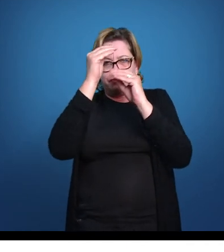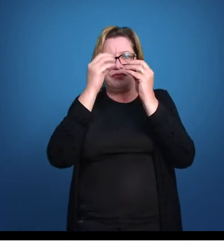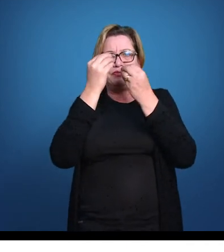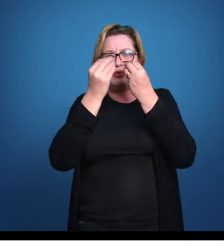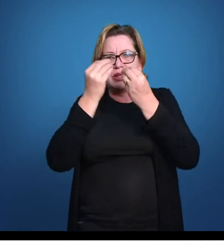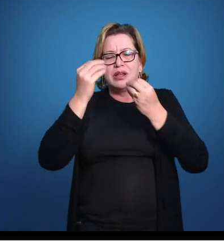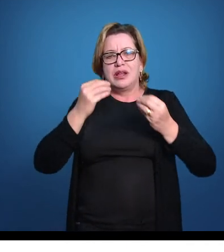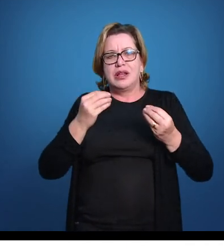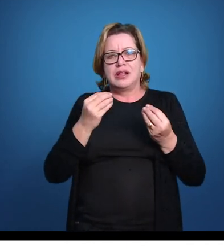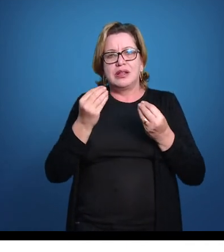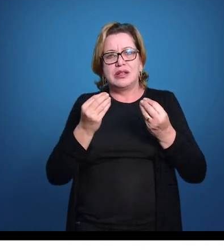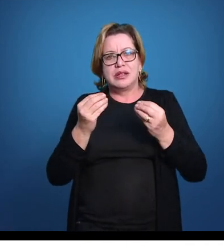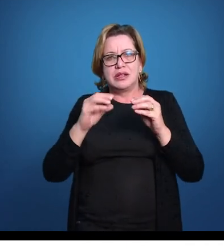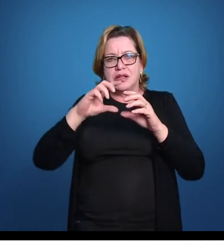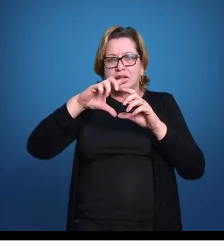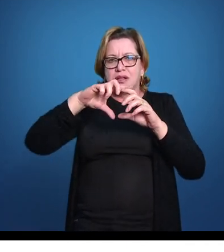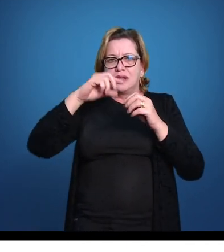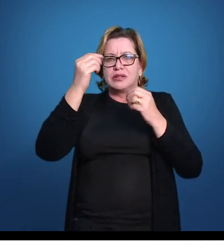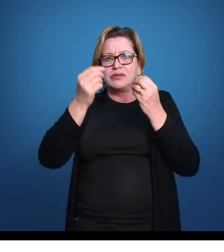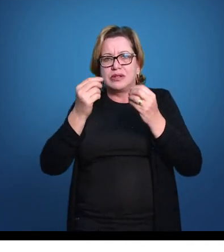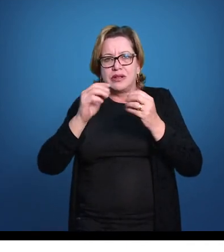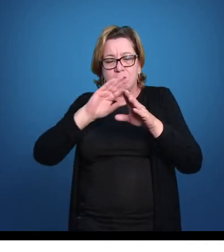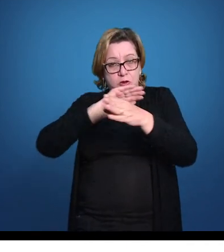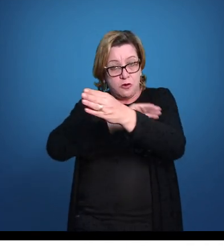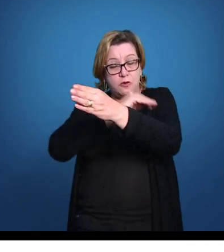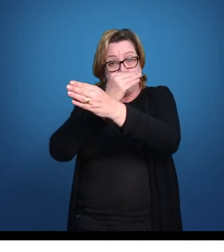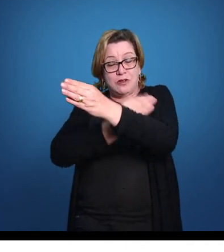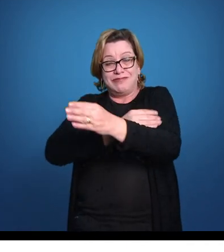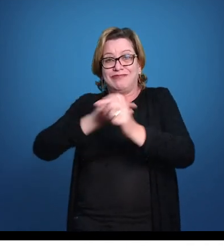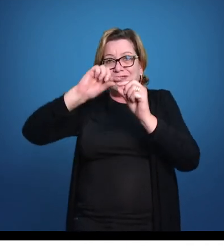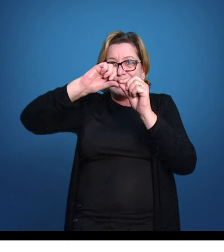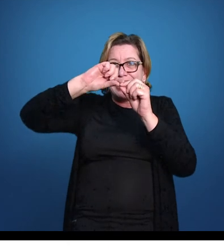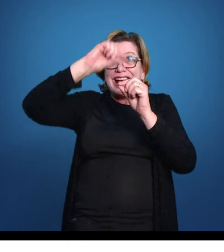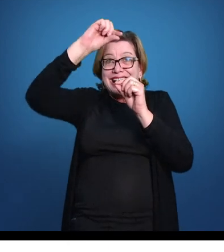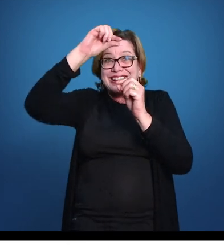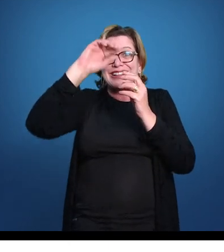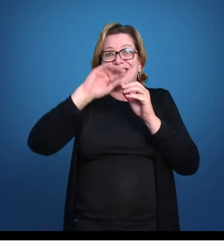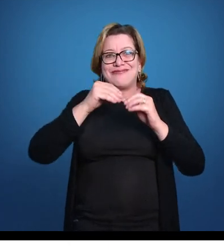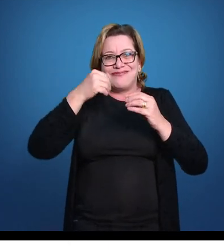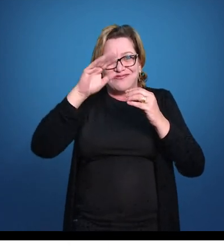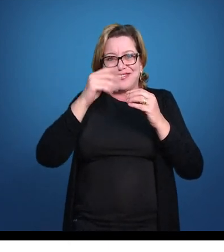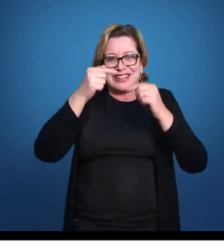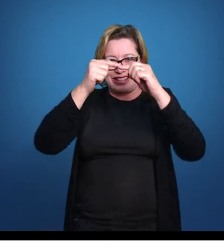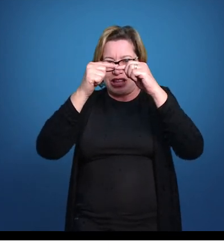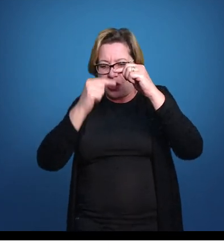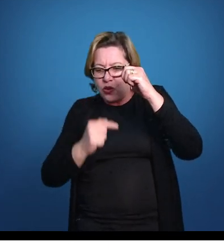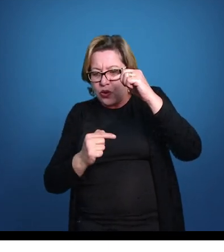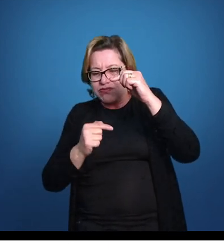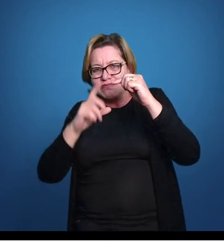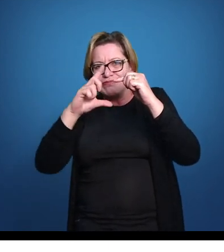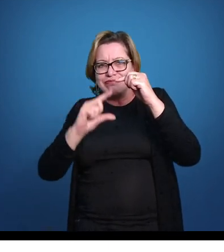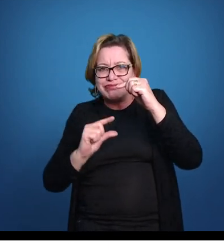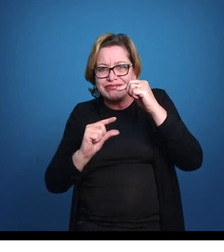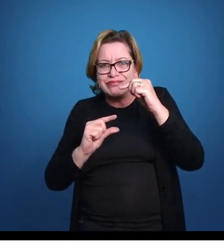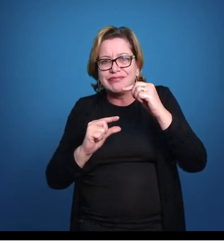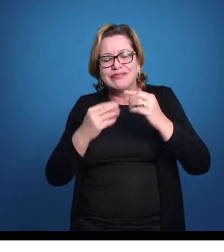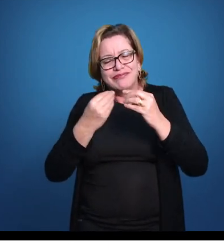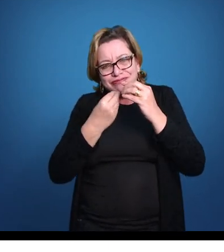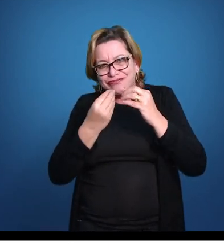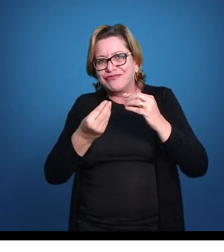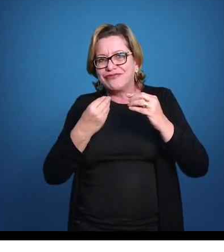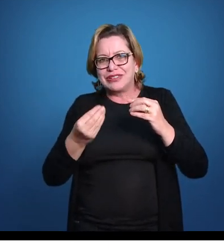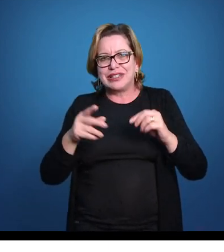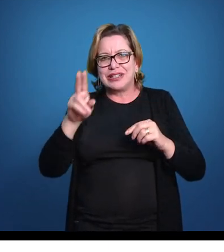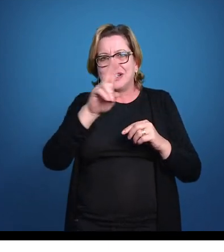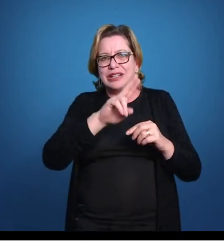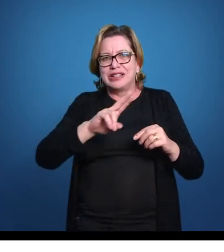superior dessa nadadeira, que é mais forte e geralmente maior do que o lobo inferior. Então, essa nadadeira aqui é uma